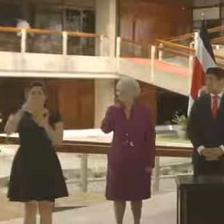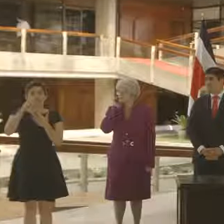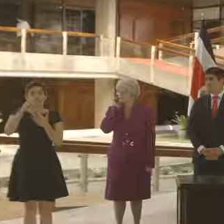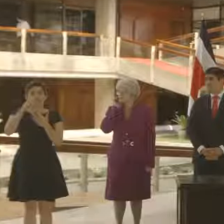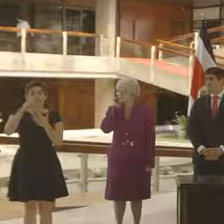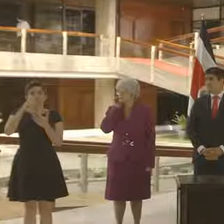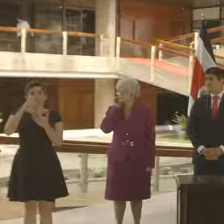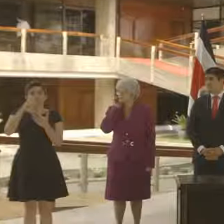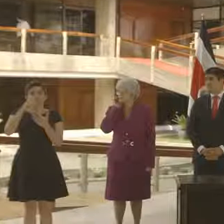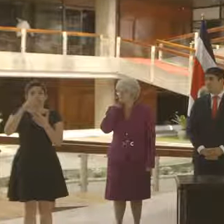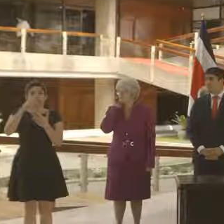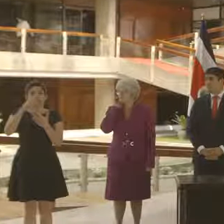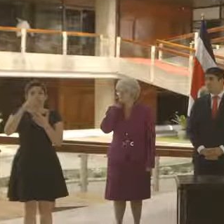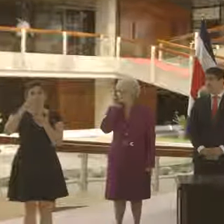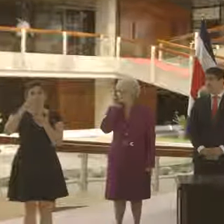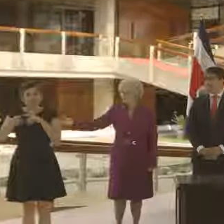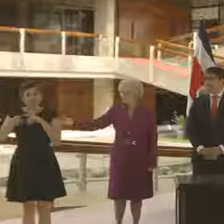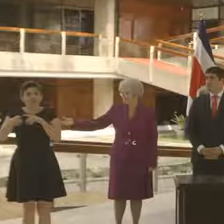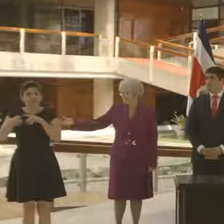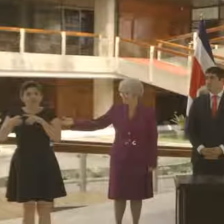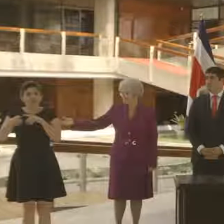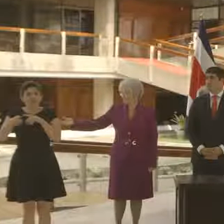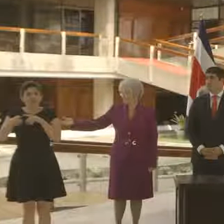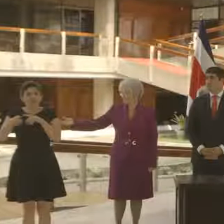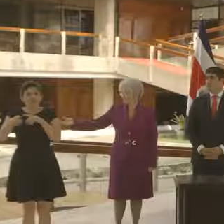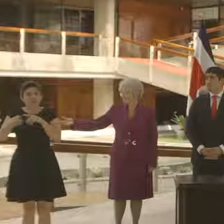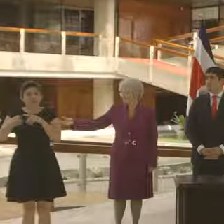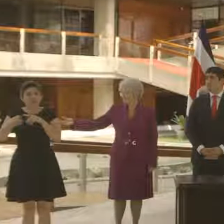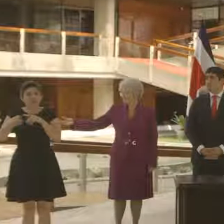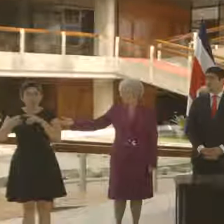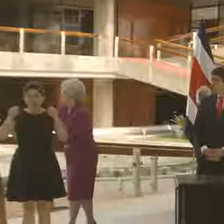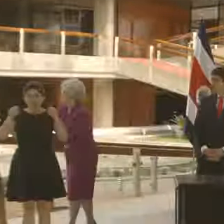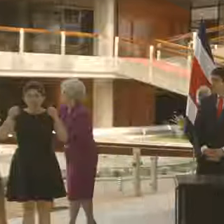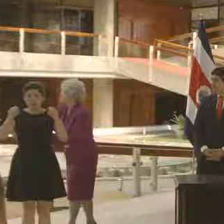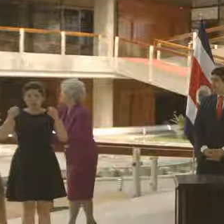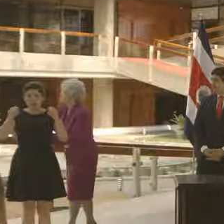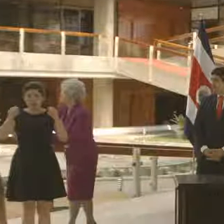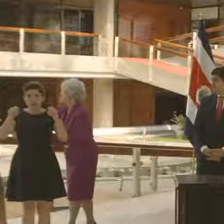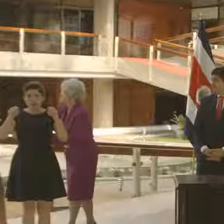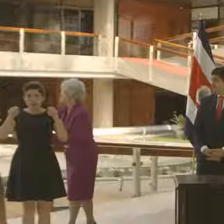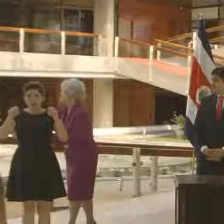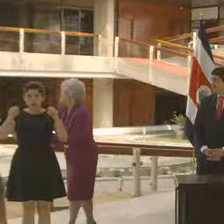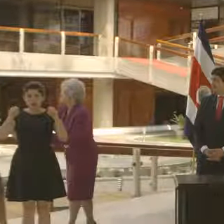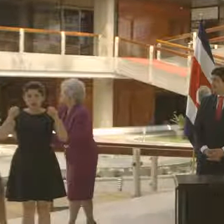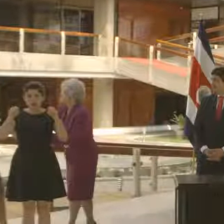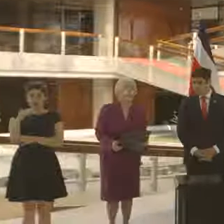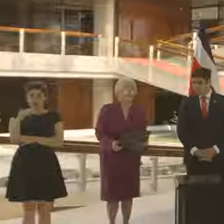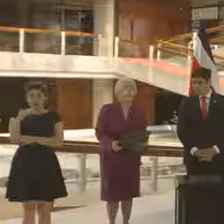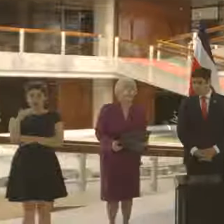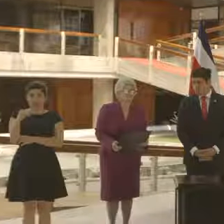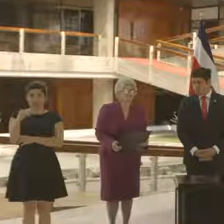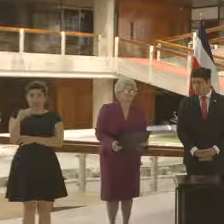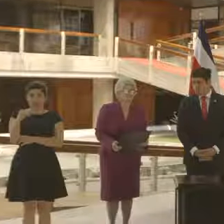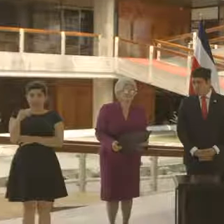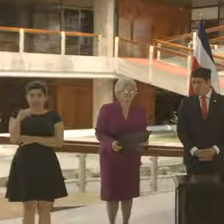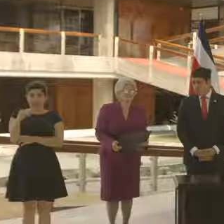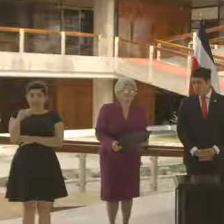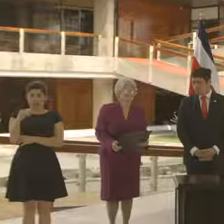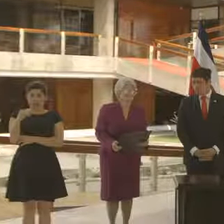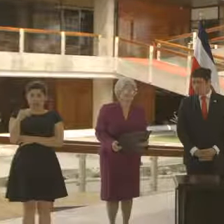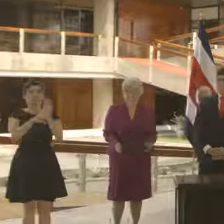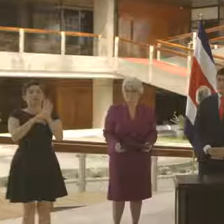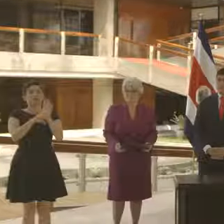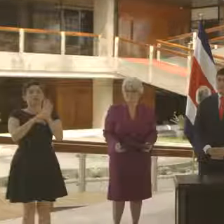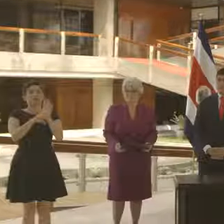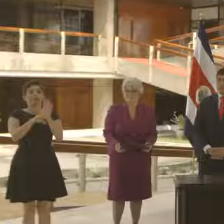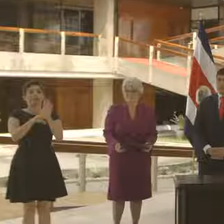contemplan las acciones de contención del gasto presentadas este día, miércoles y jueves, a la Asamblea Legislativa y